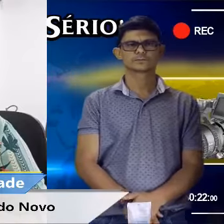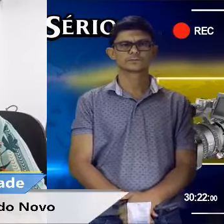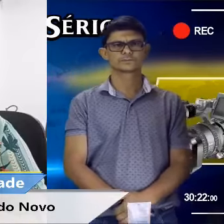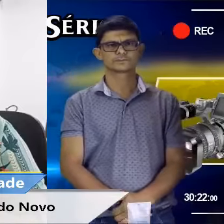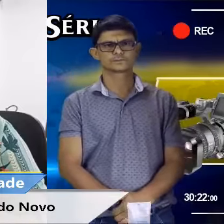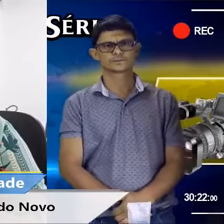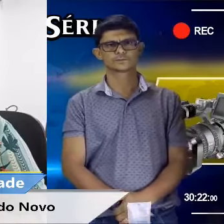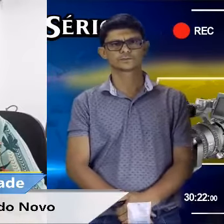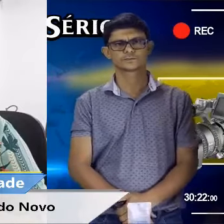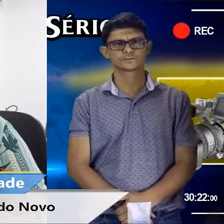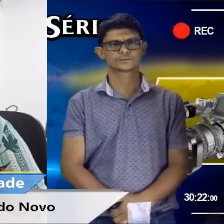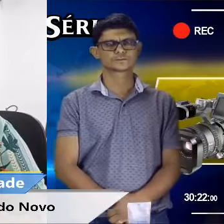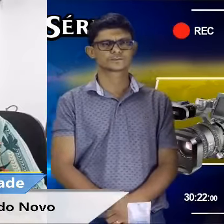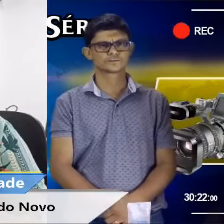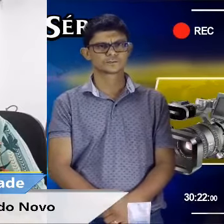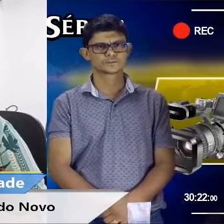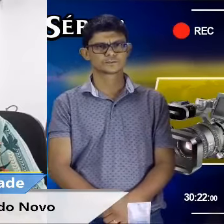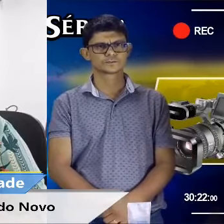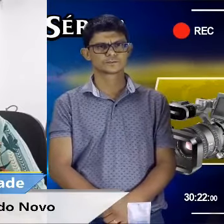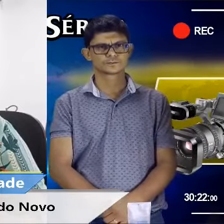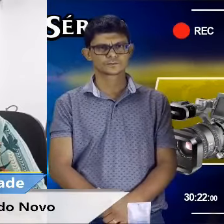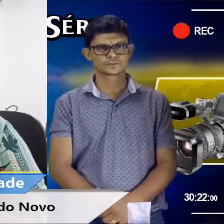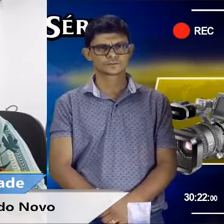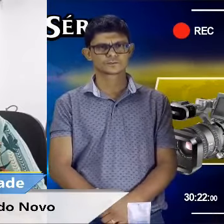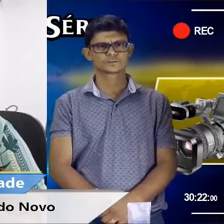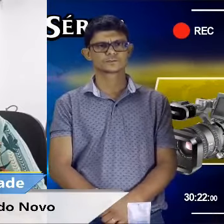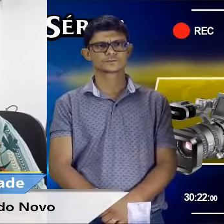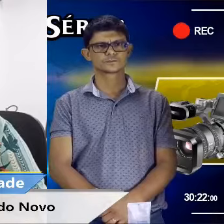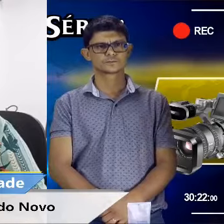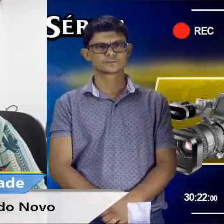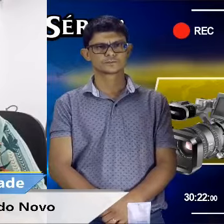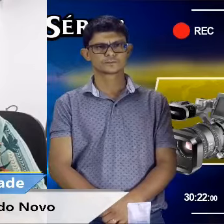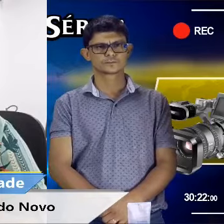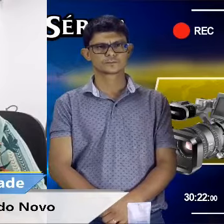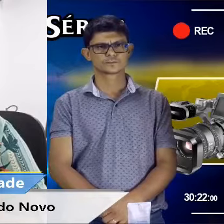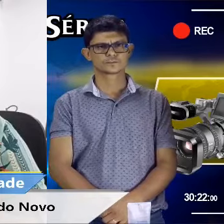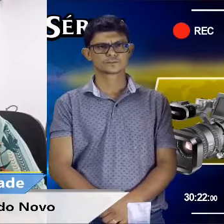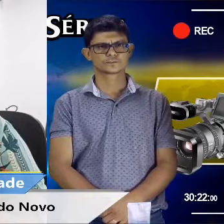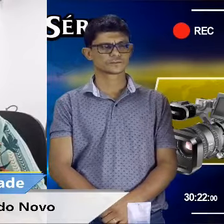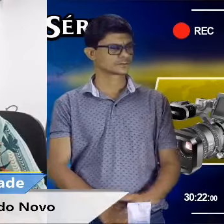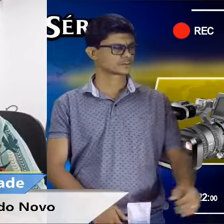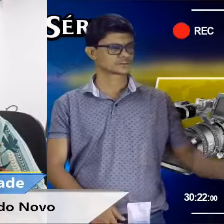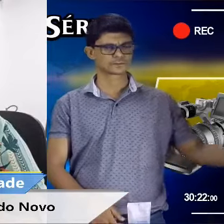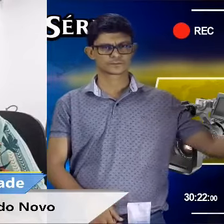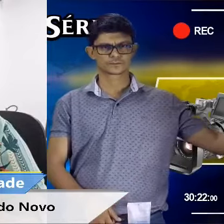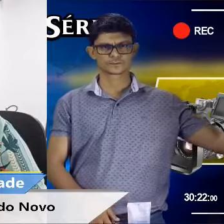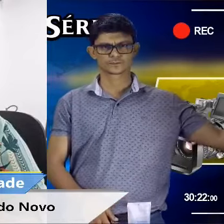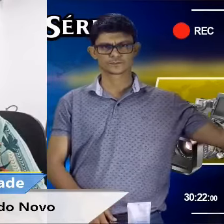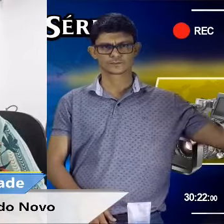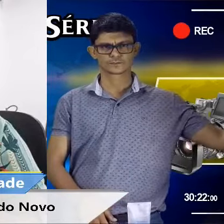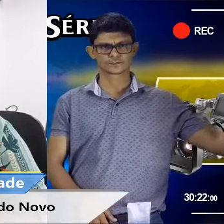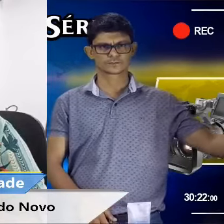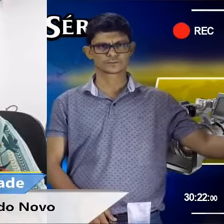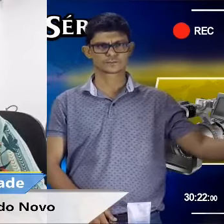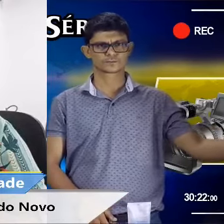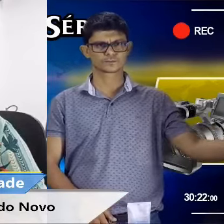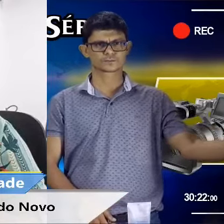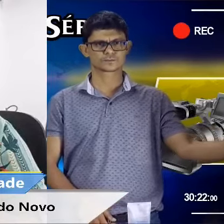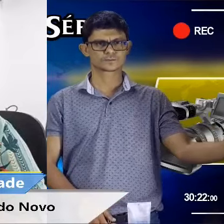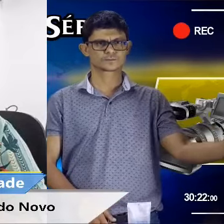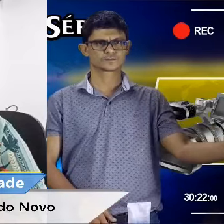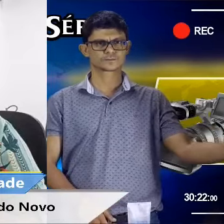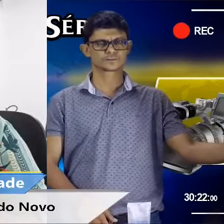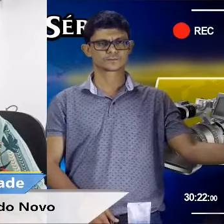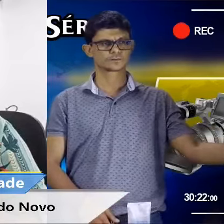que são esses dois aviários que ficam às margens da rodovia e um está tendo problema que não consegue acesso,